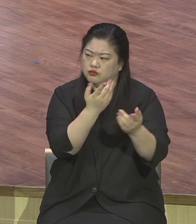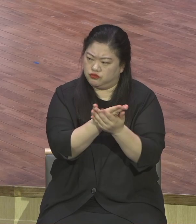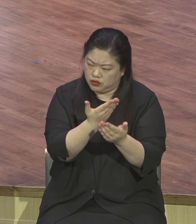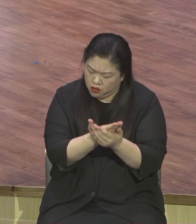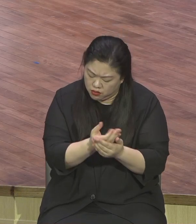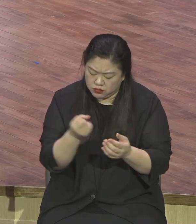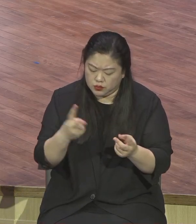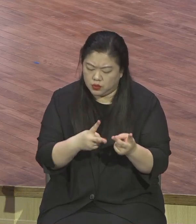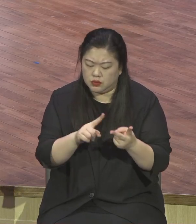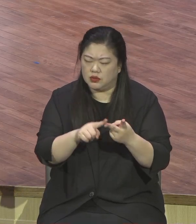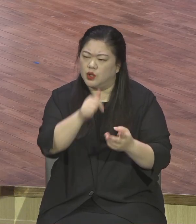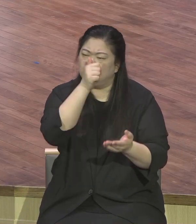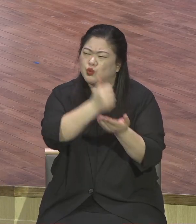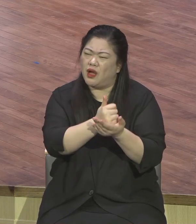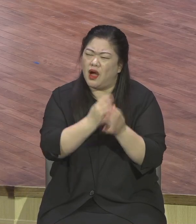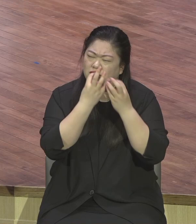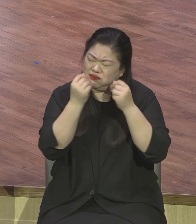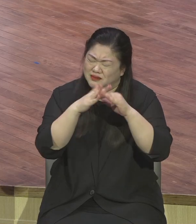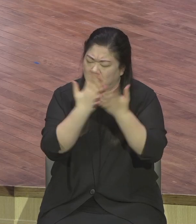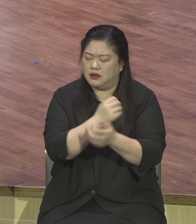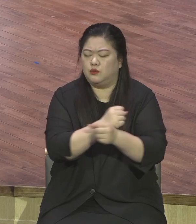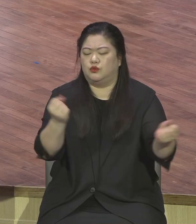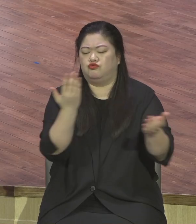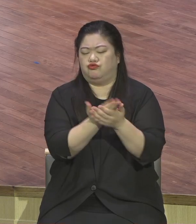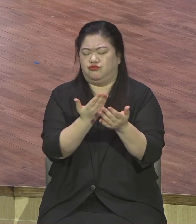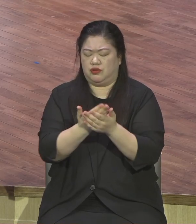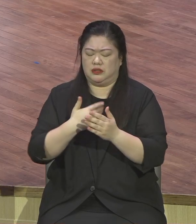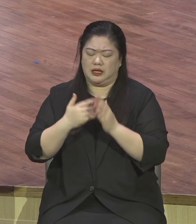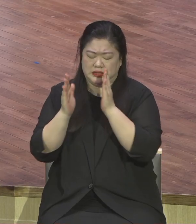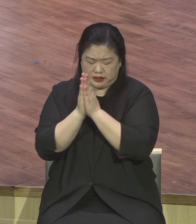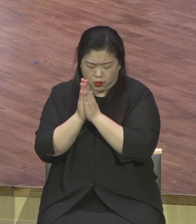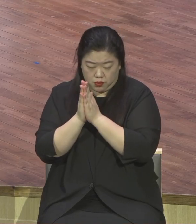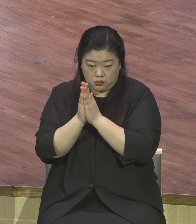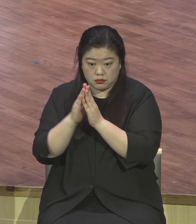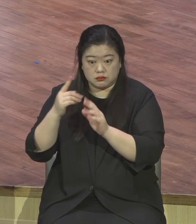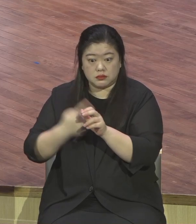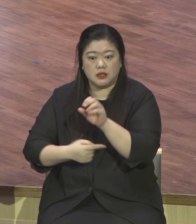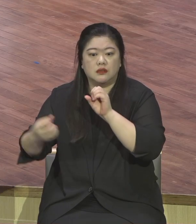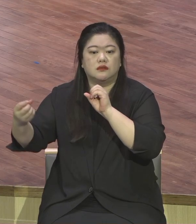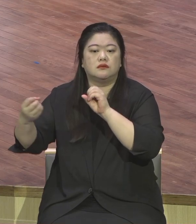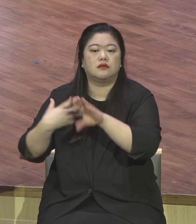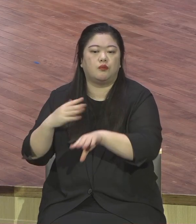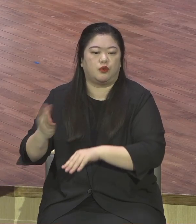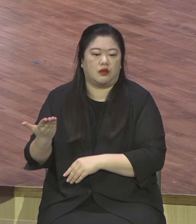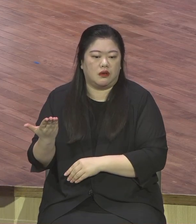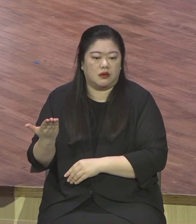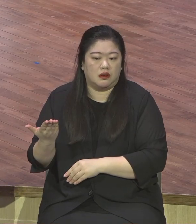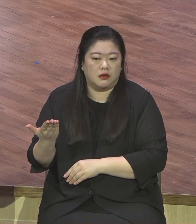이런 엄청난 응답을 받게 돼요 예수 그리스도로 옷을 입은 자